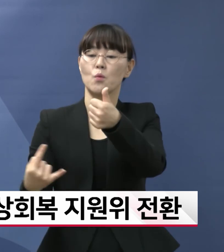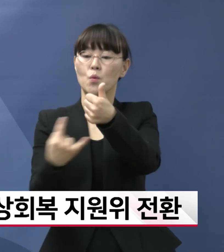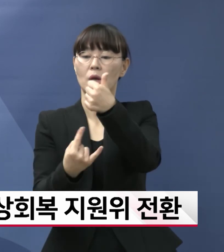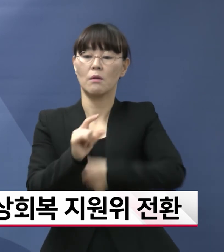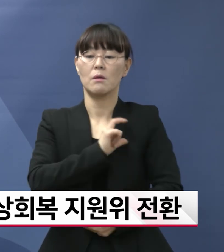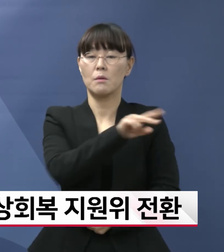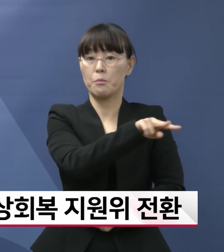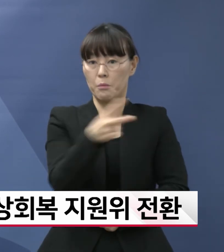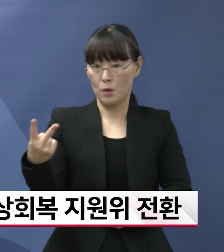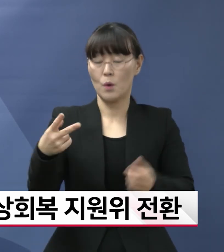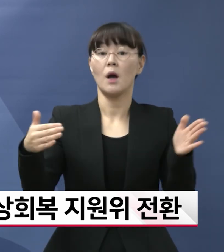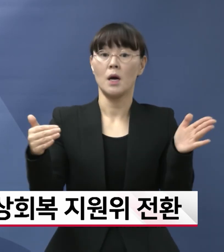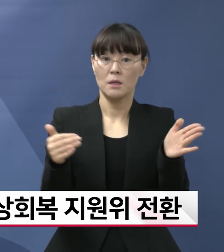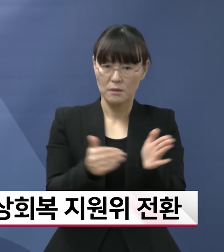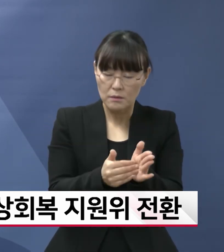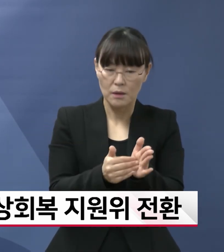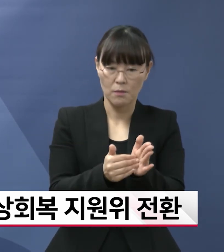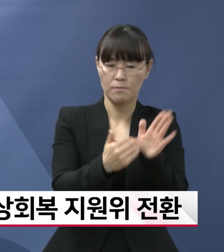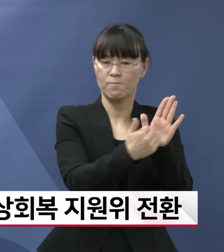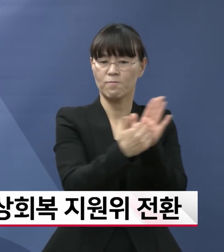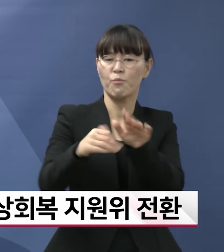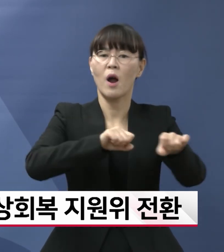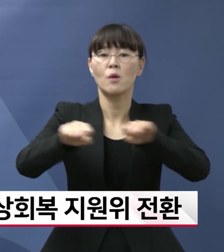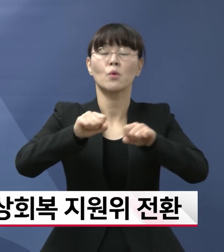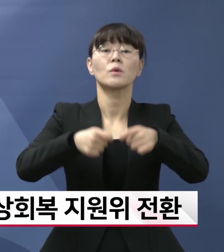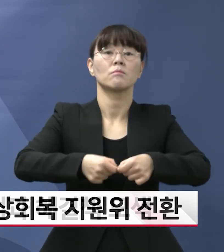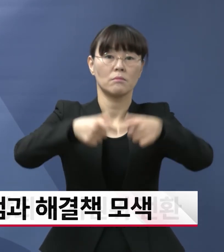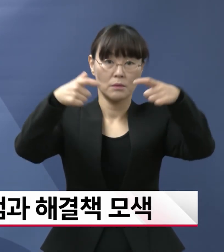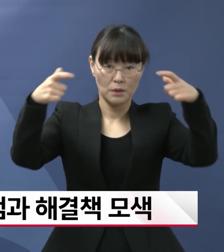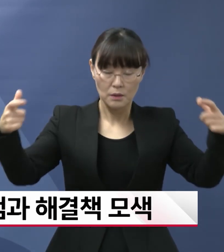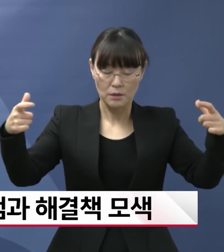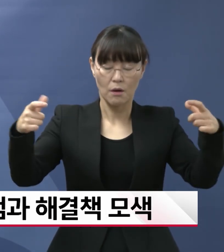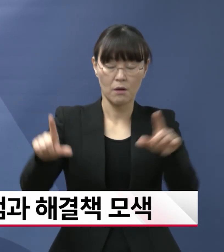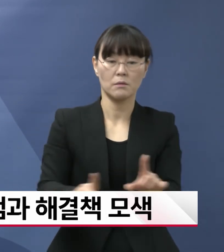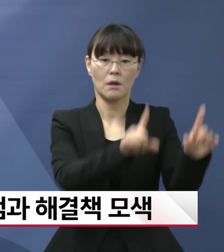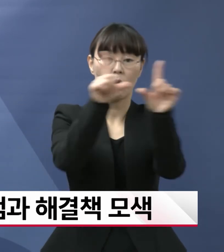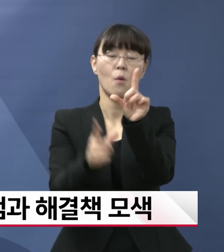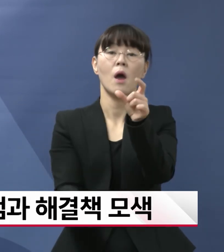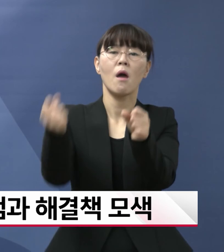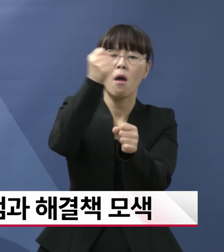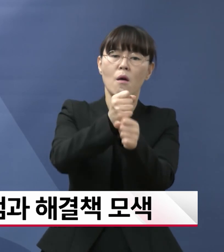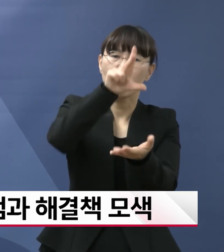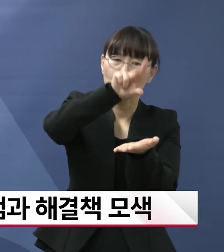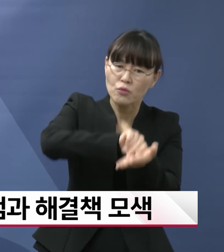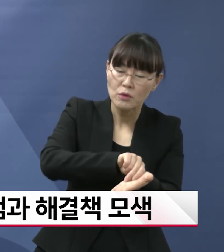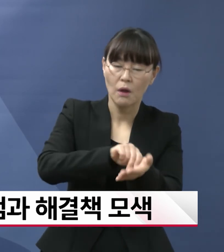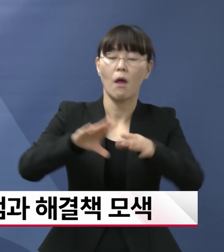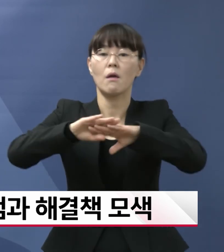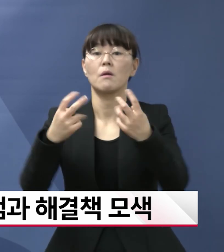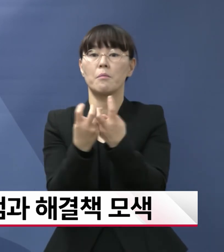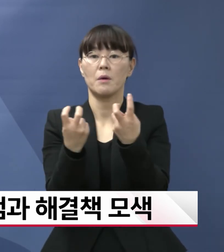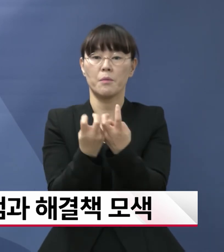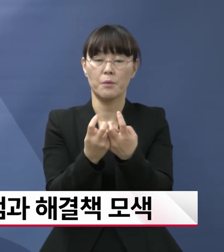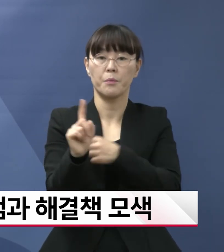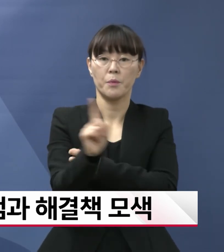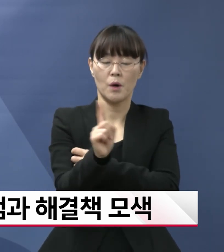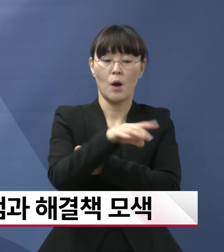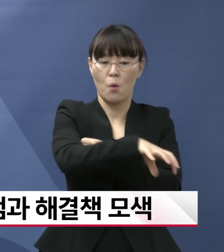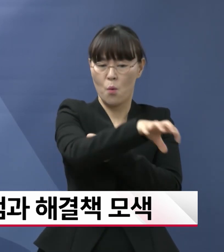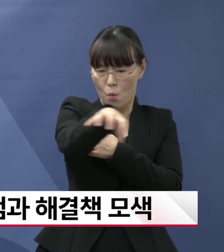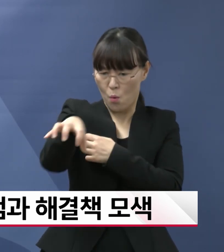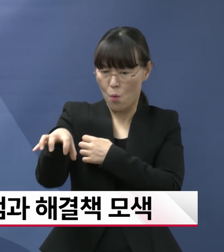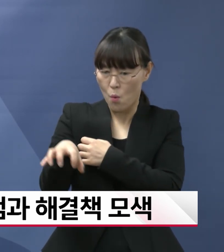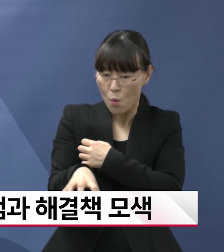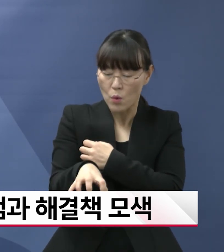전환하고 기능을 확대하겠습니다. 일상회복에 따른 문제점과 해결책 모색, 현장 이행